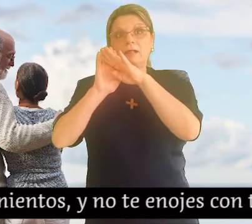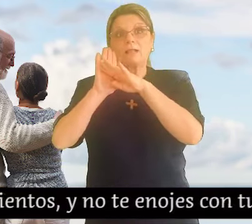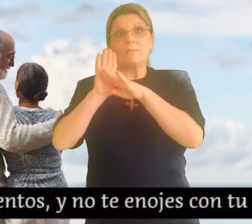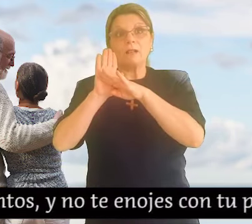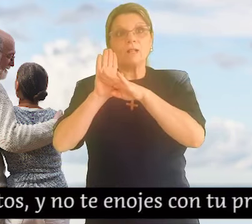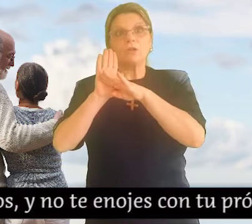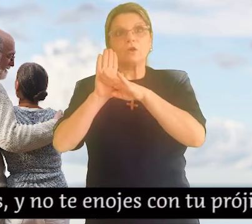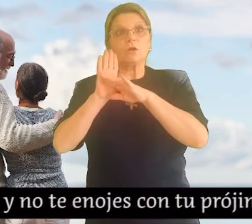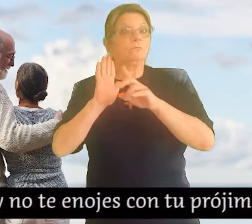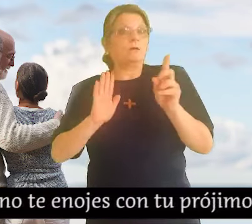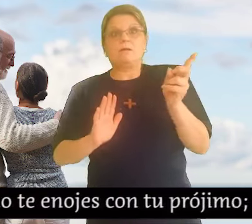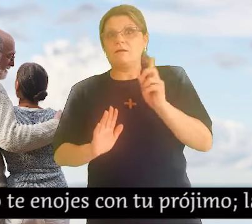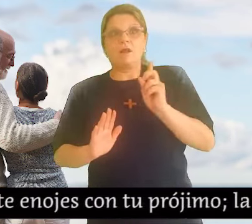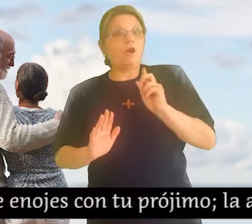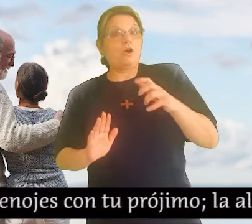error.